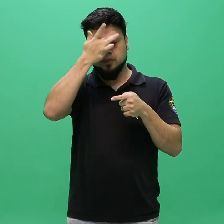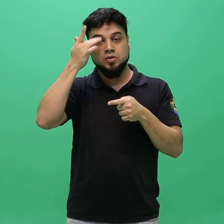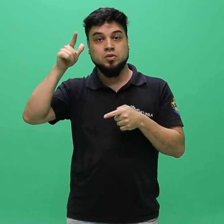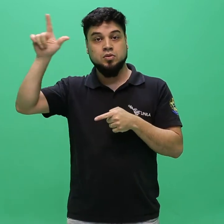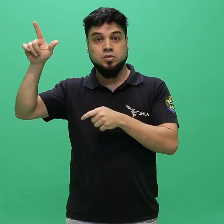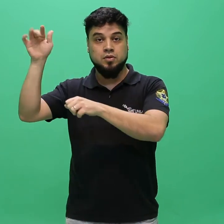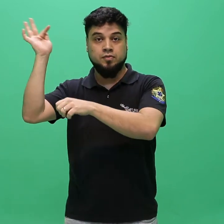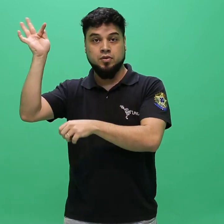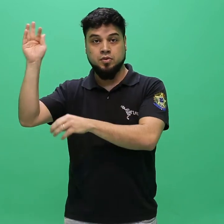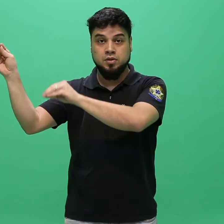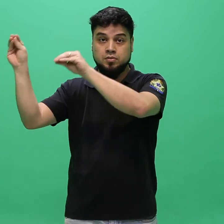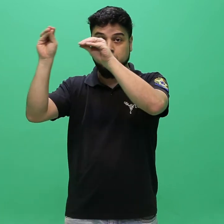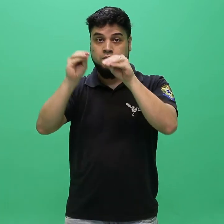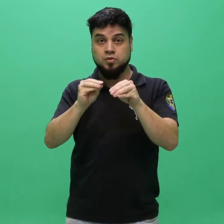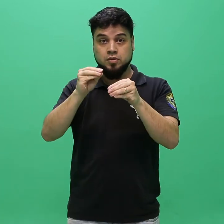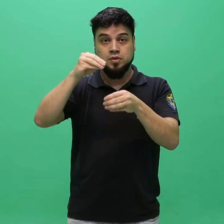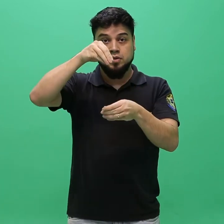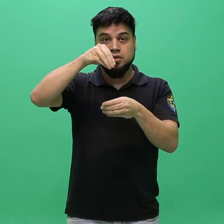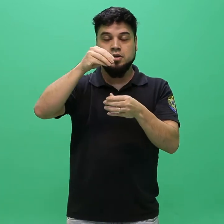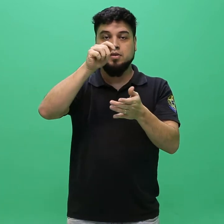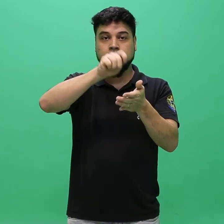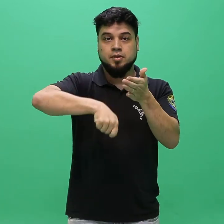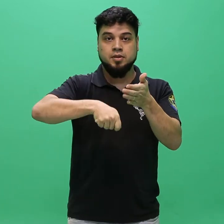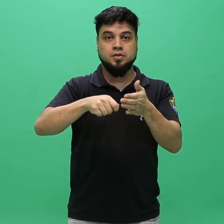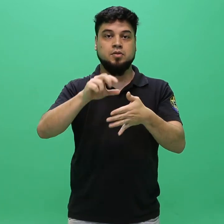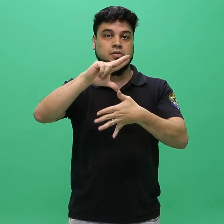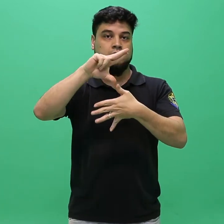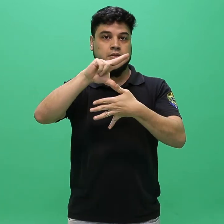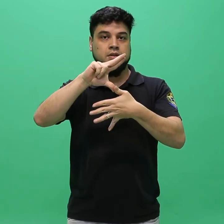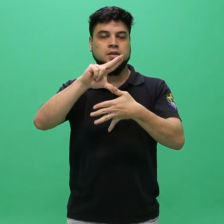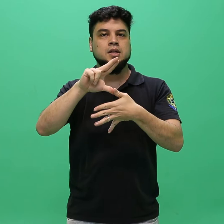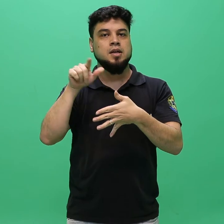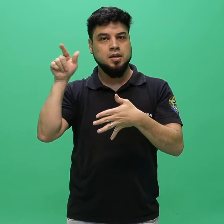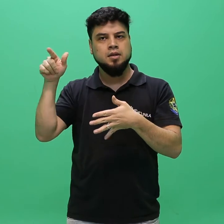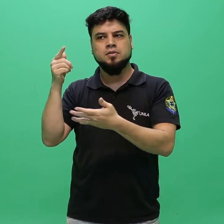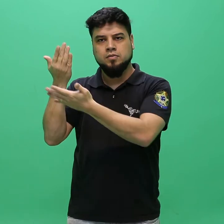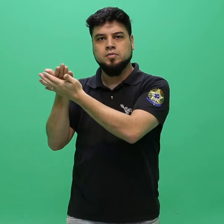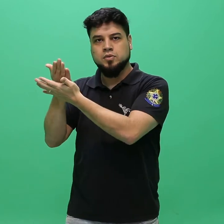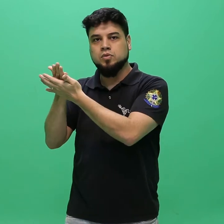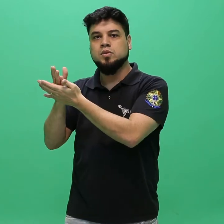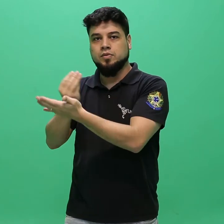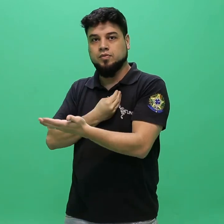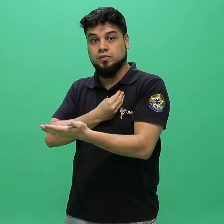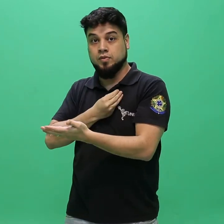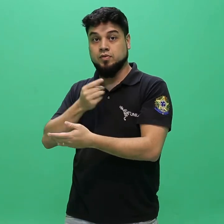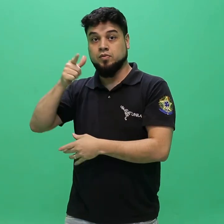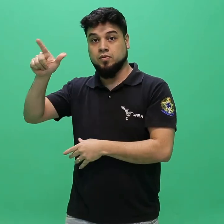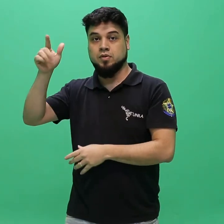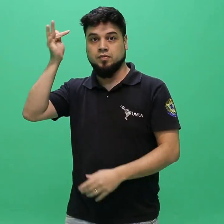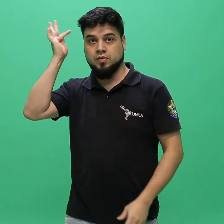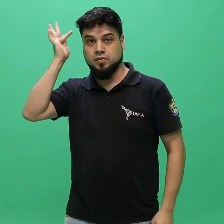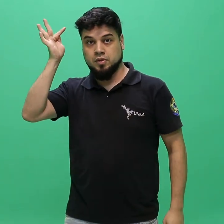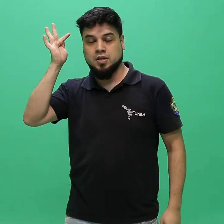à transferência de estudante com registro ativo em outra instituição de ensino superior,